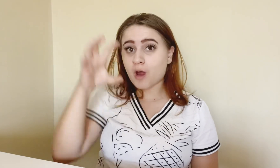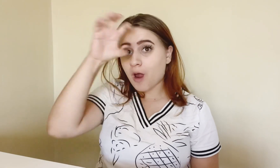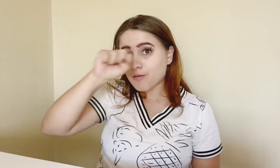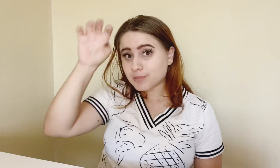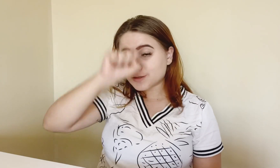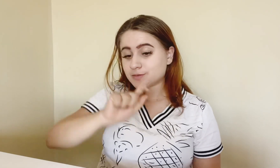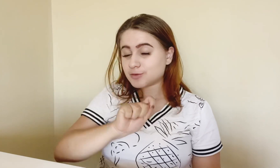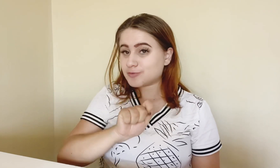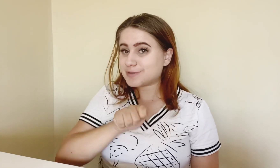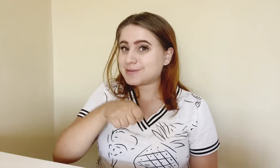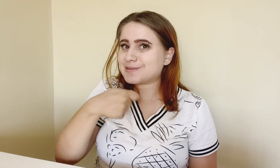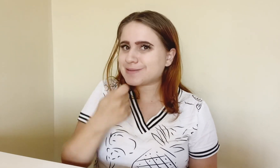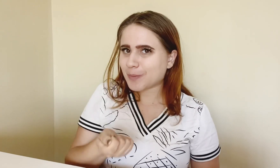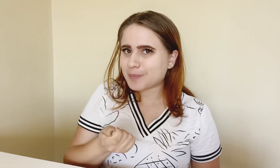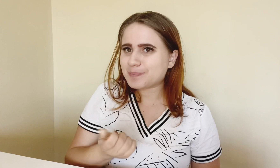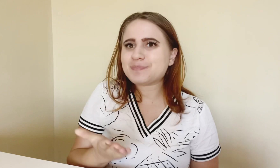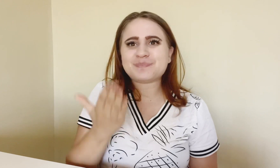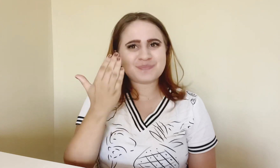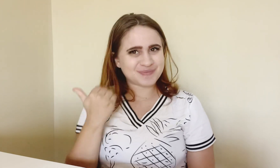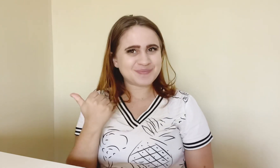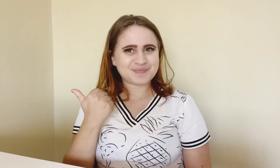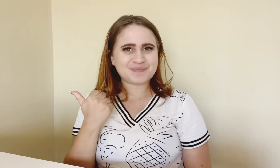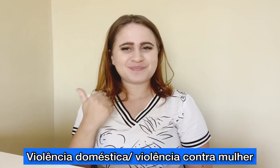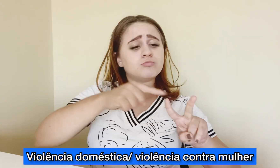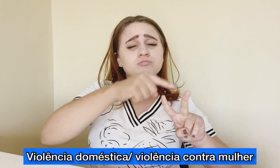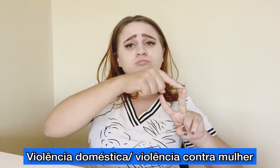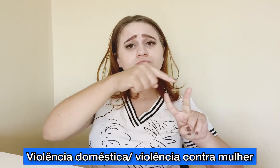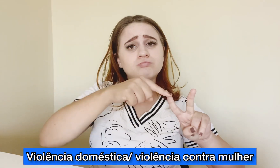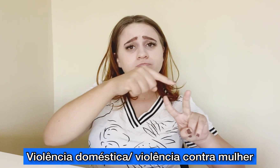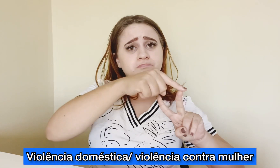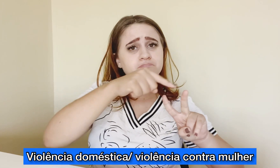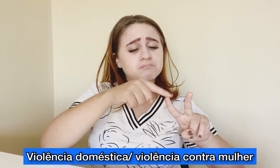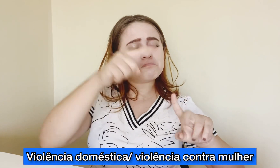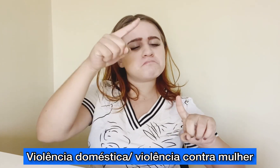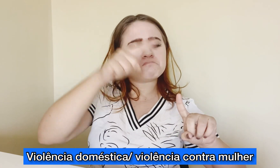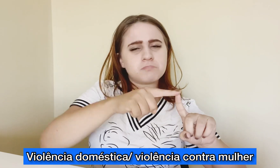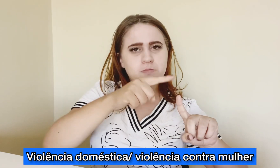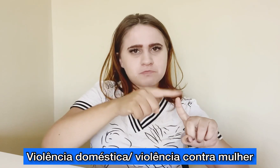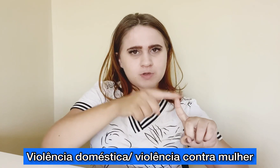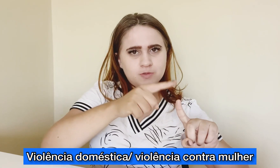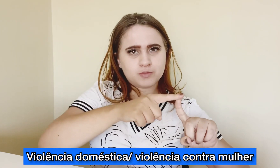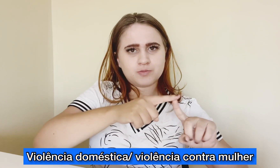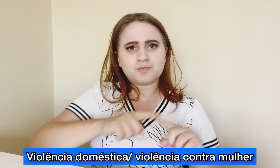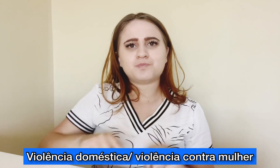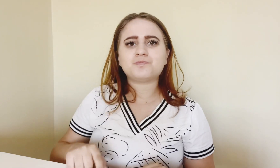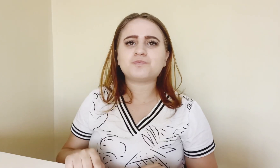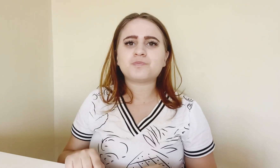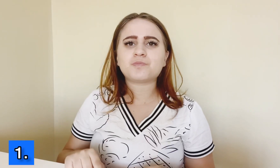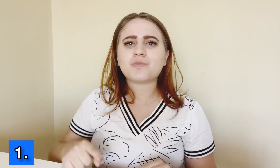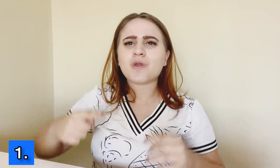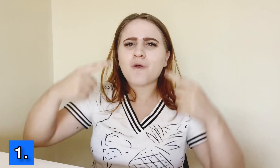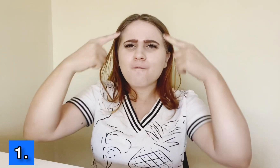Por isso que é importante que nós aprendamos o sinal E aí eu conheço dois Primeiro